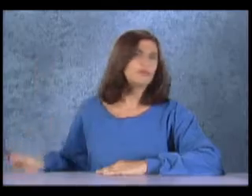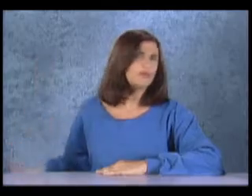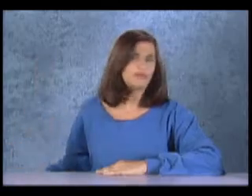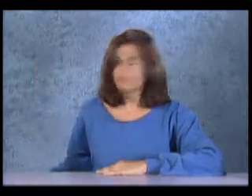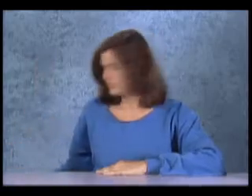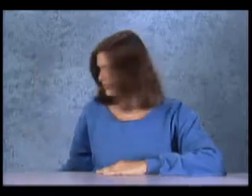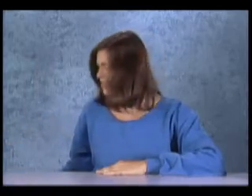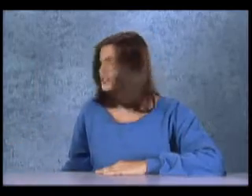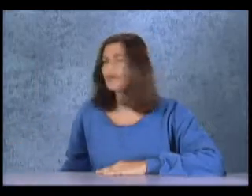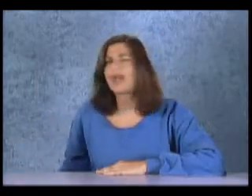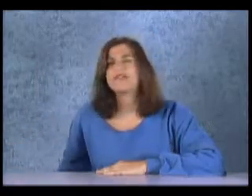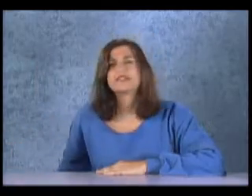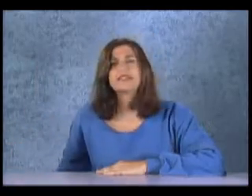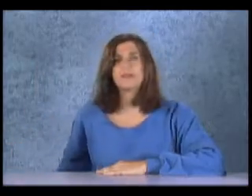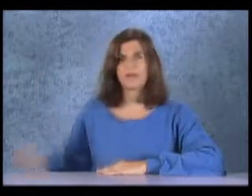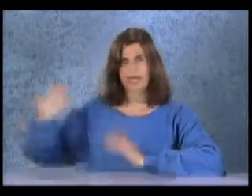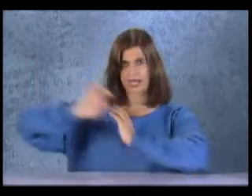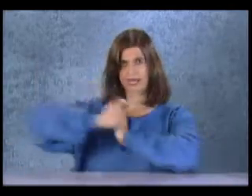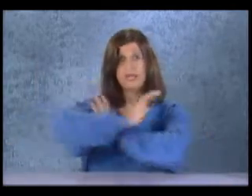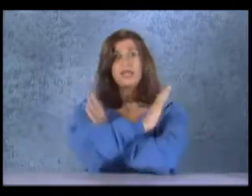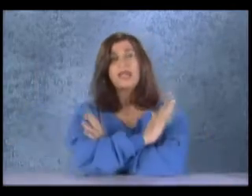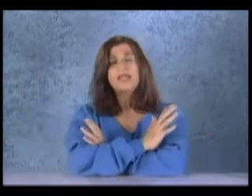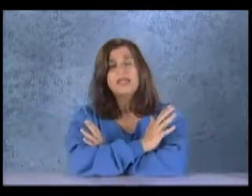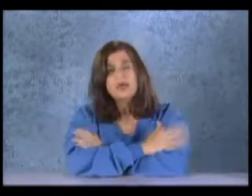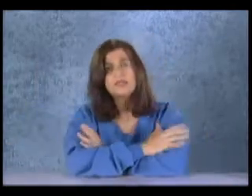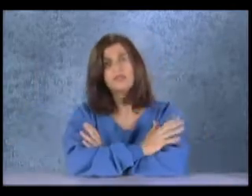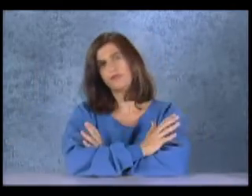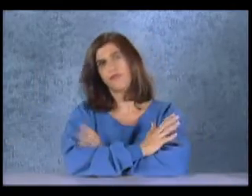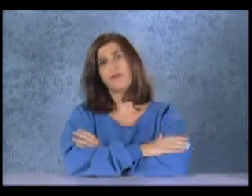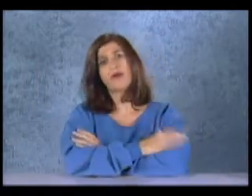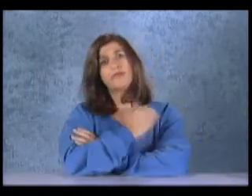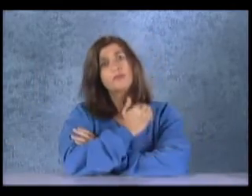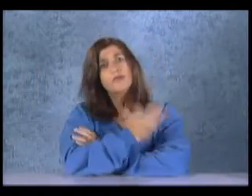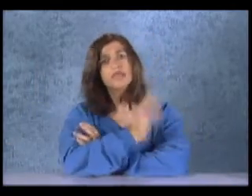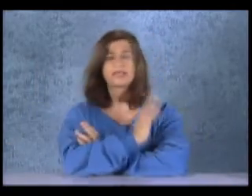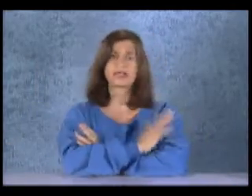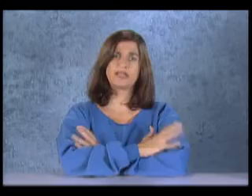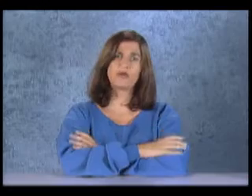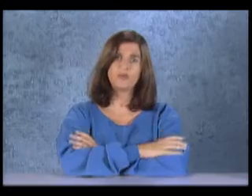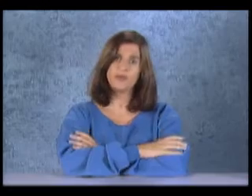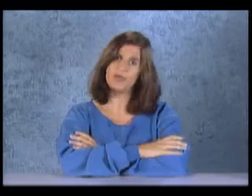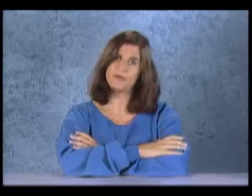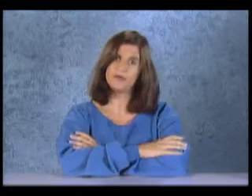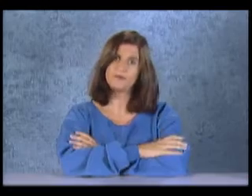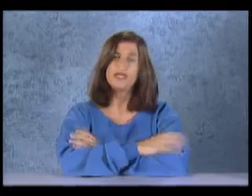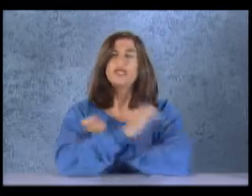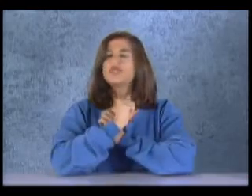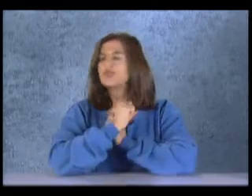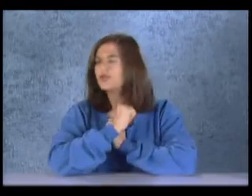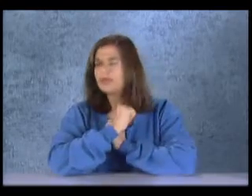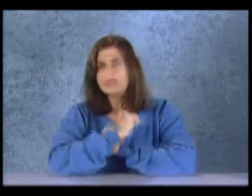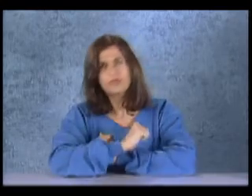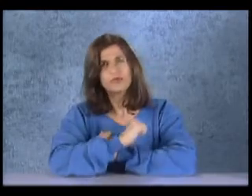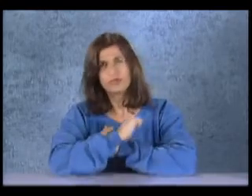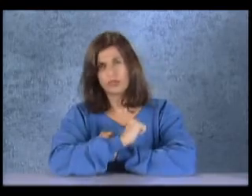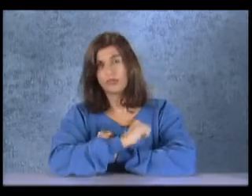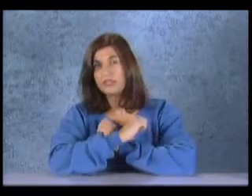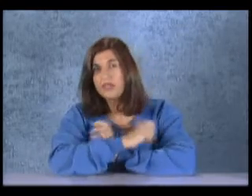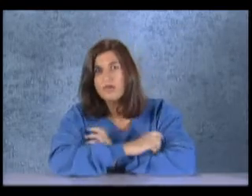tão triste que chorava sem parar. Ele não se conformava em não poder se casar com Moema. E chorou tanto, tanto e tão